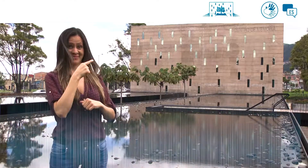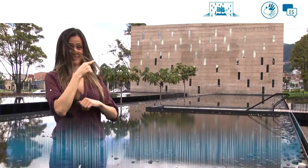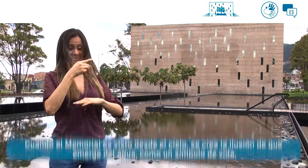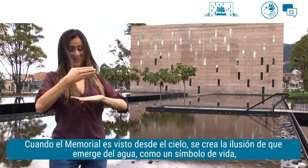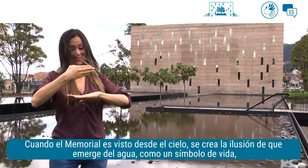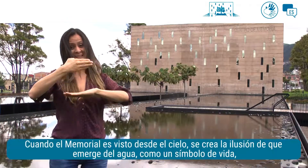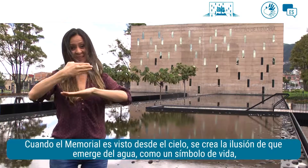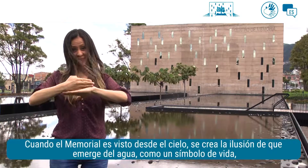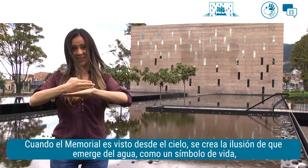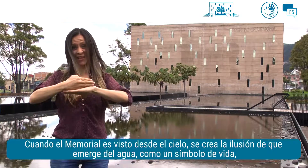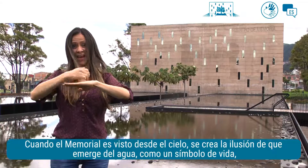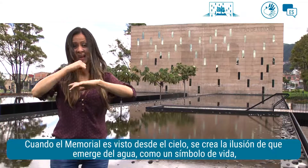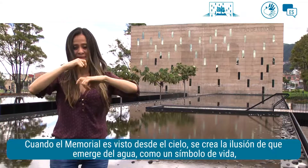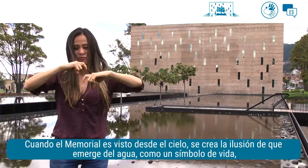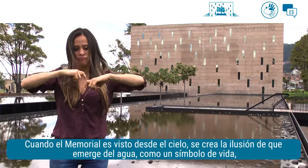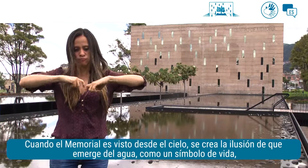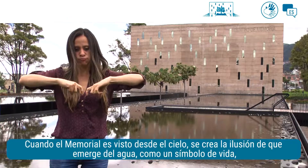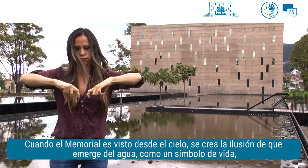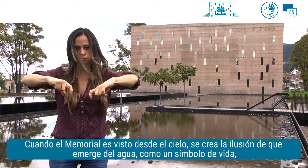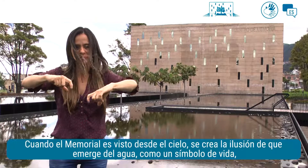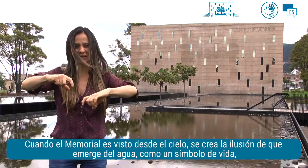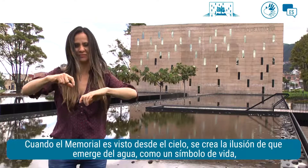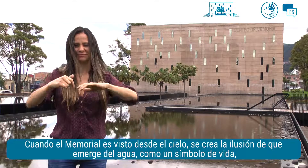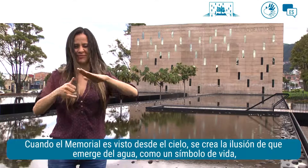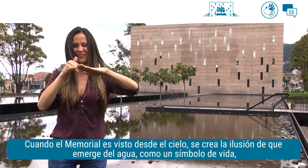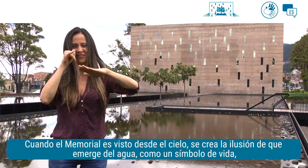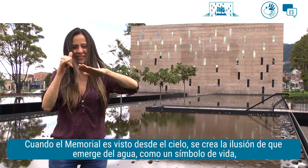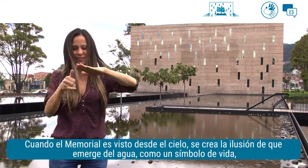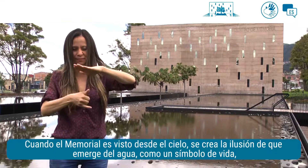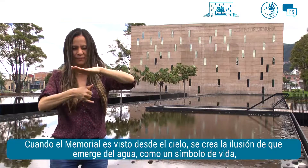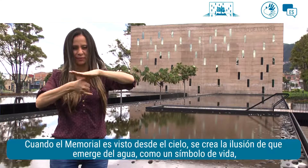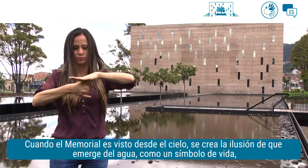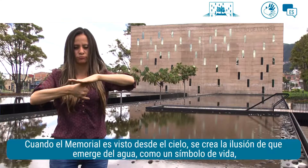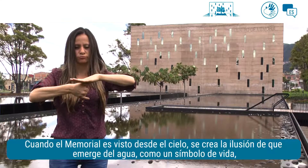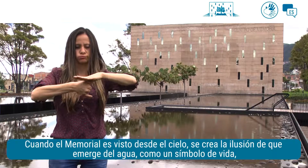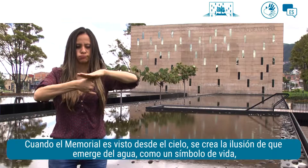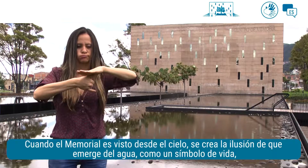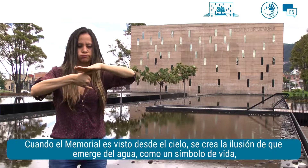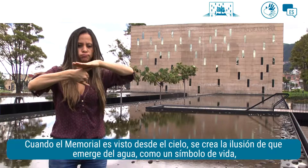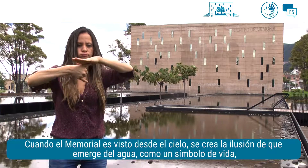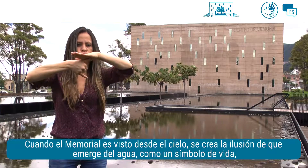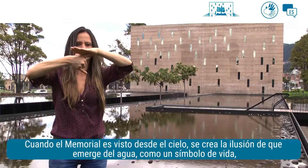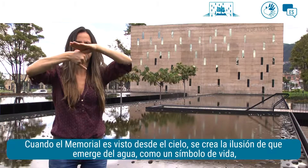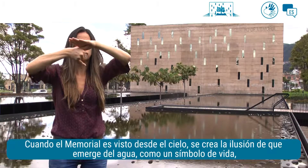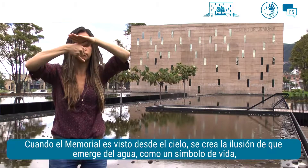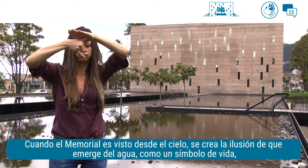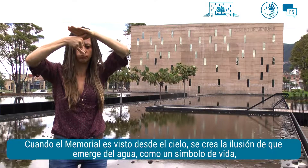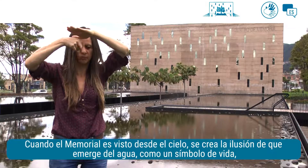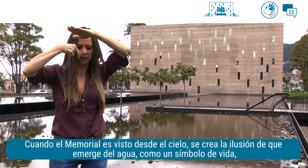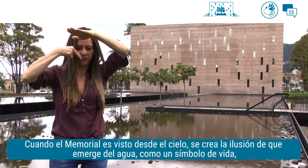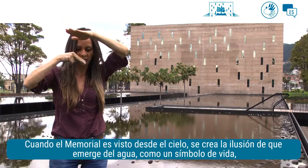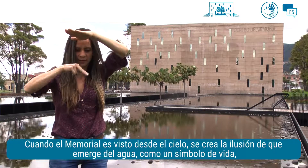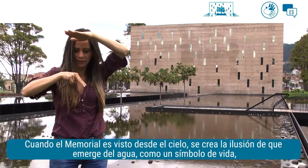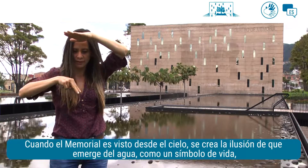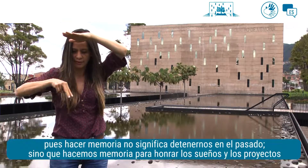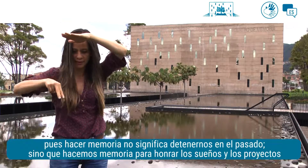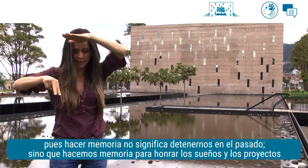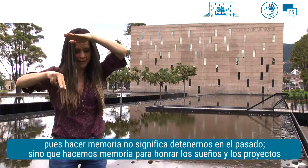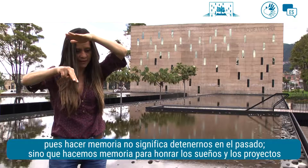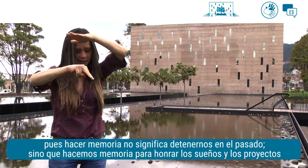Cuando el memorial es visto desde el cielo, se crea la ilusión de que emerge del agua como un símbolo de vida, pues hacer